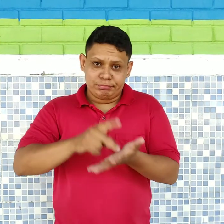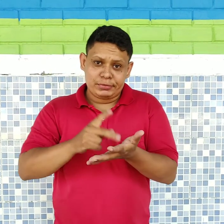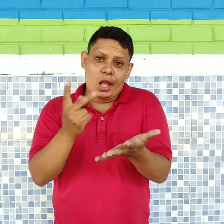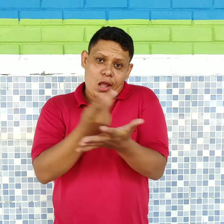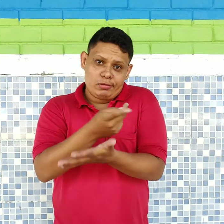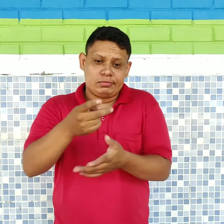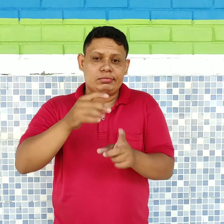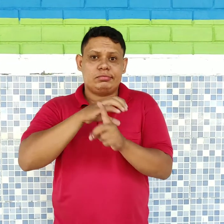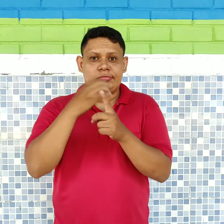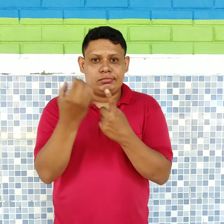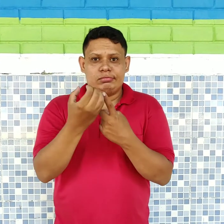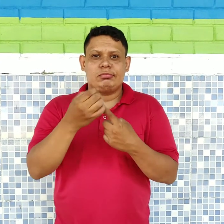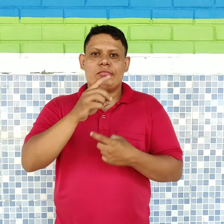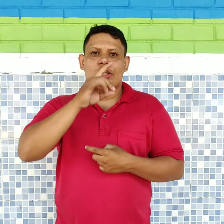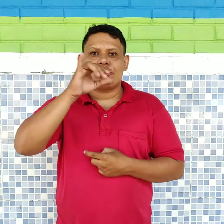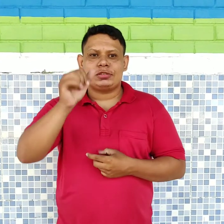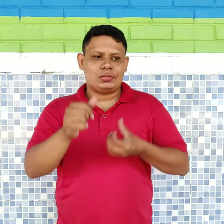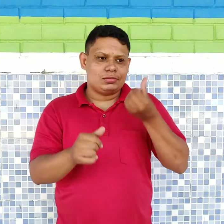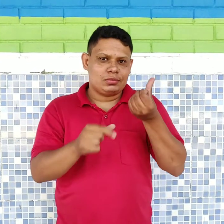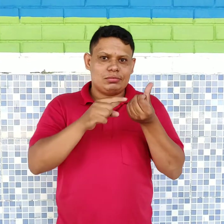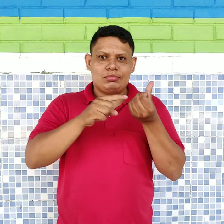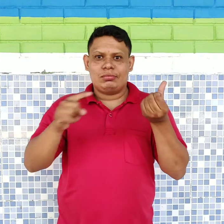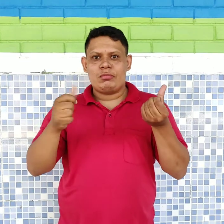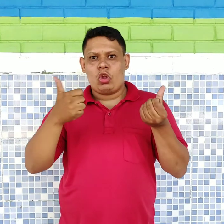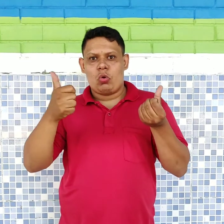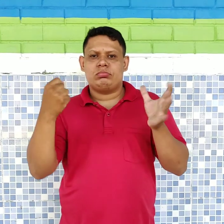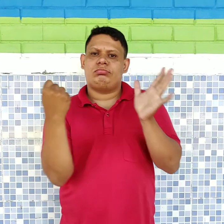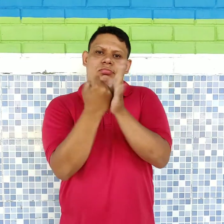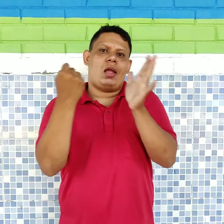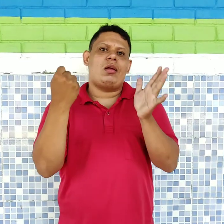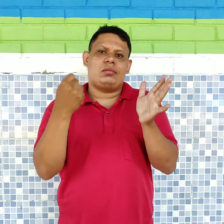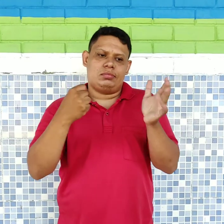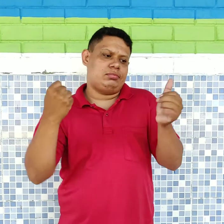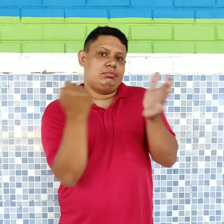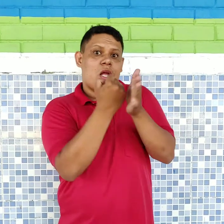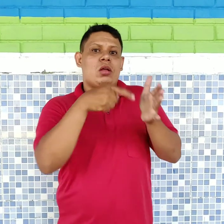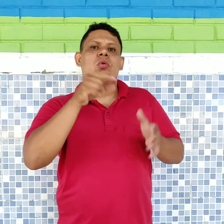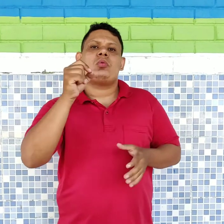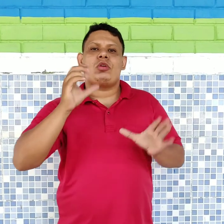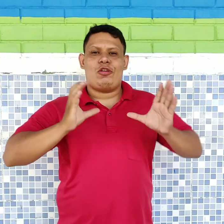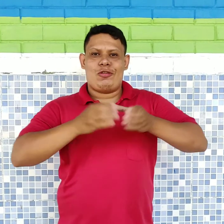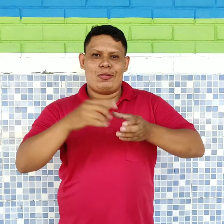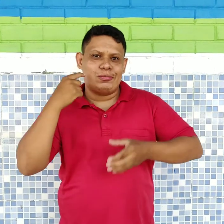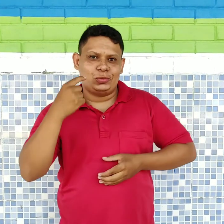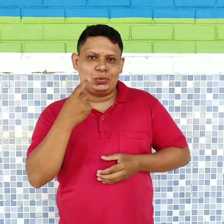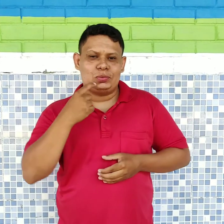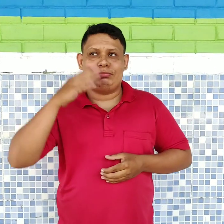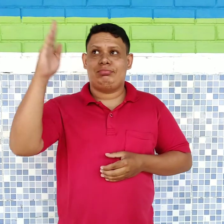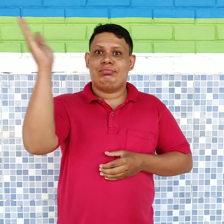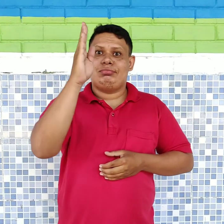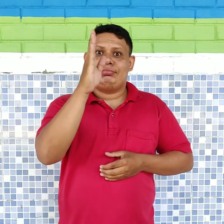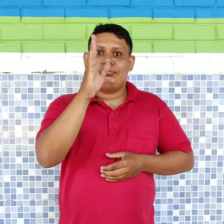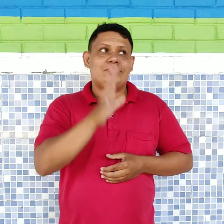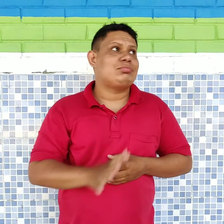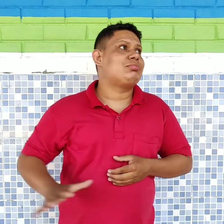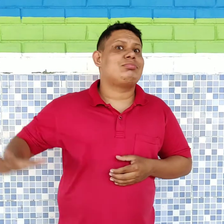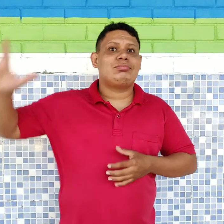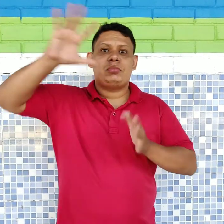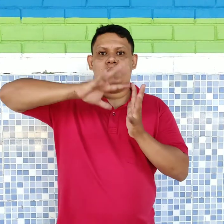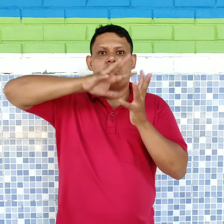o método oral, tentar oralizar. E isso ocorreu no dia 6 a 11 de setembro. Por isso que isso é um marco para a